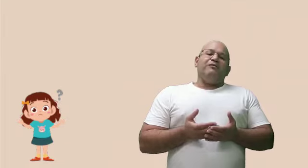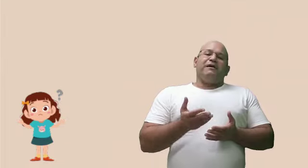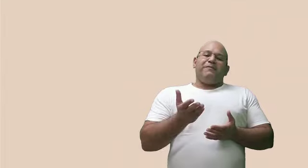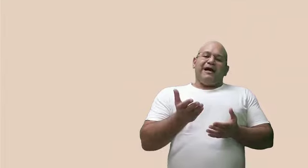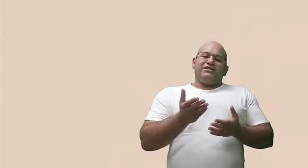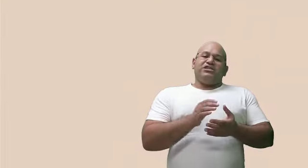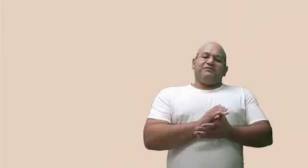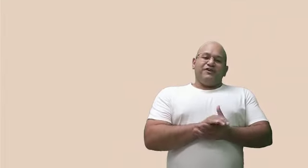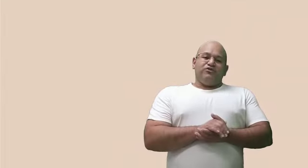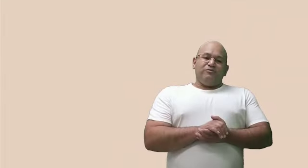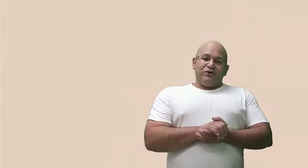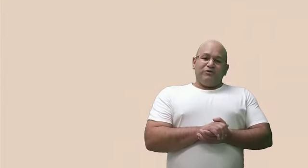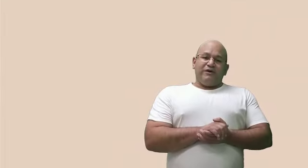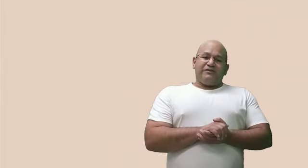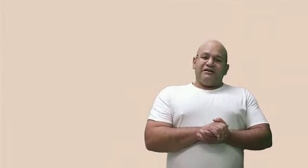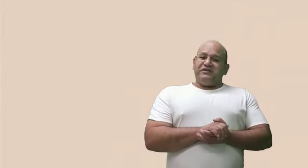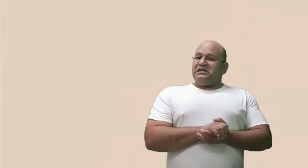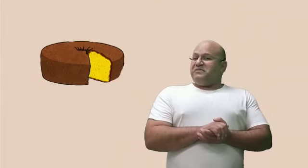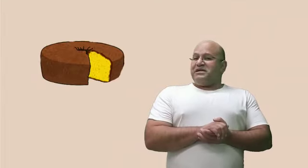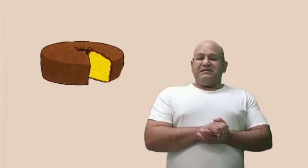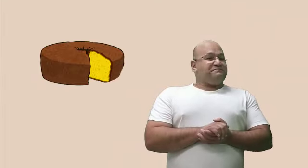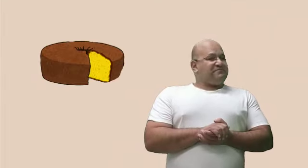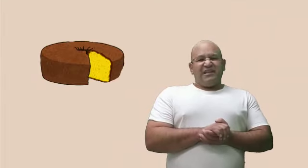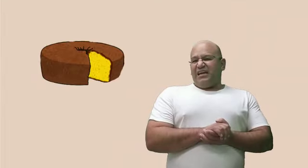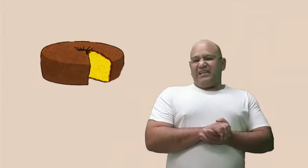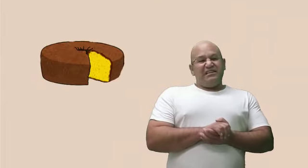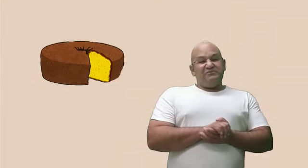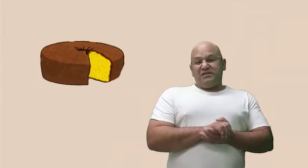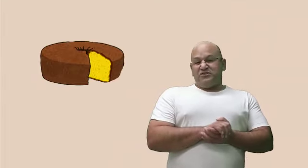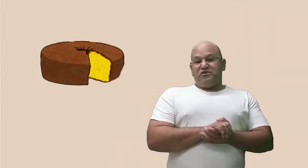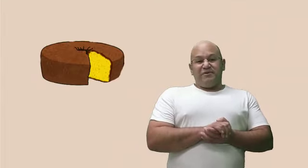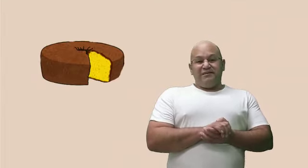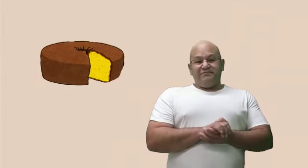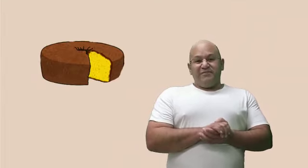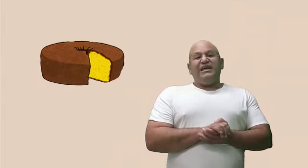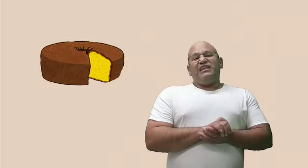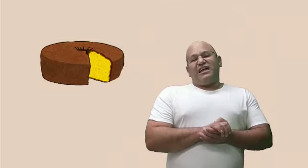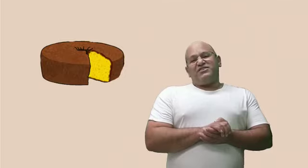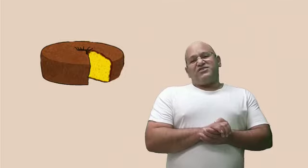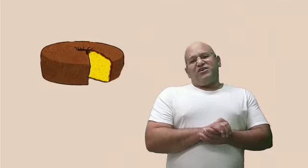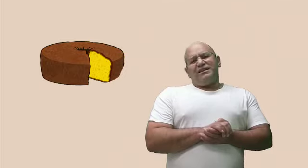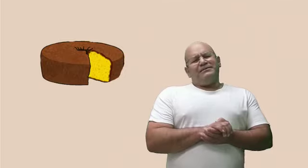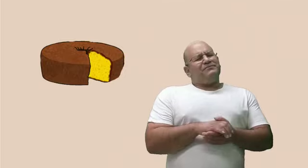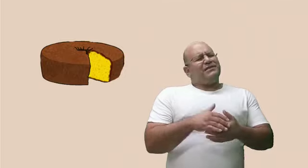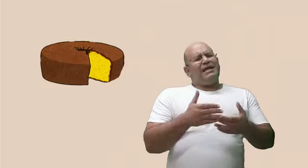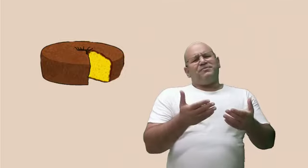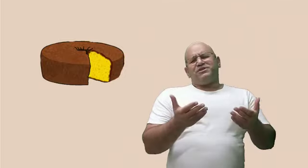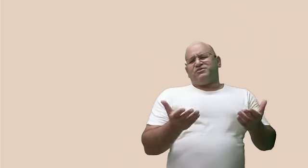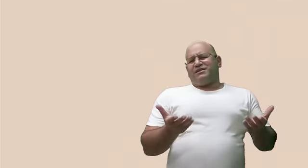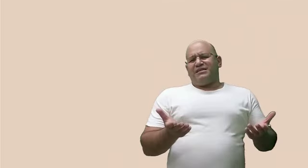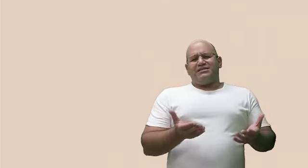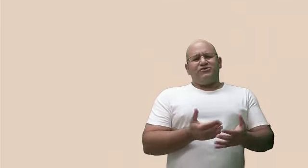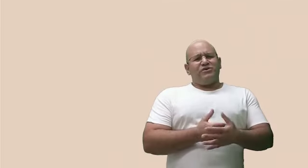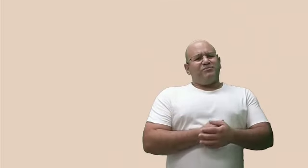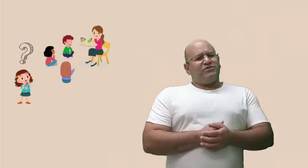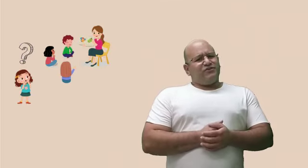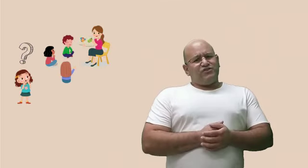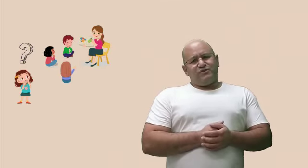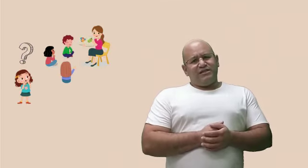Papai tinha feito bolo para o café da manhã, ela não quis comer. Na escola, nem prestou atenção no que a professora